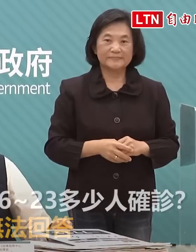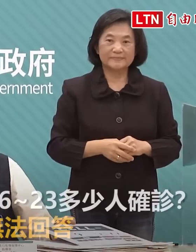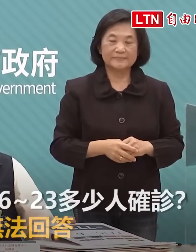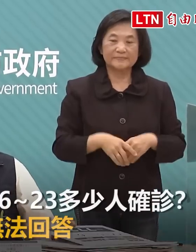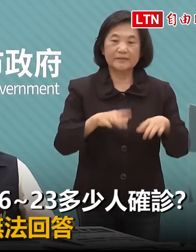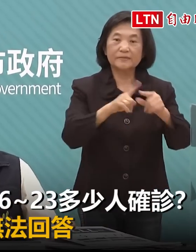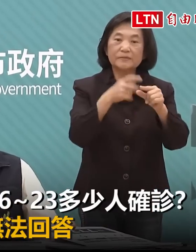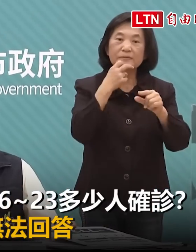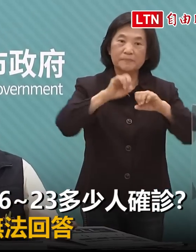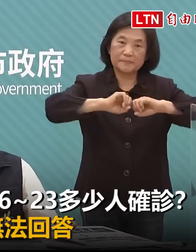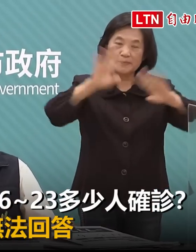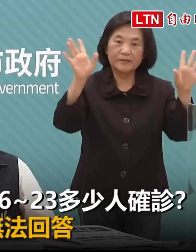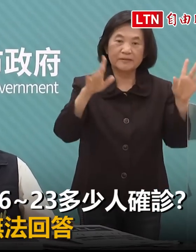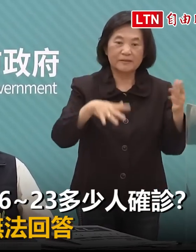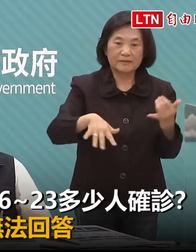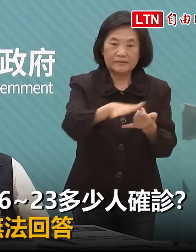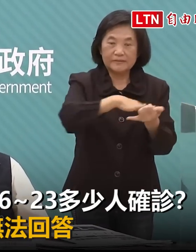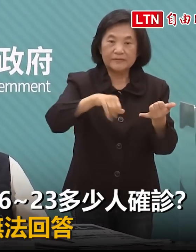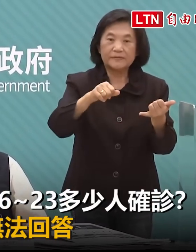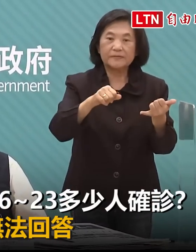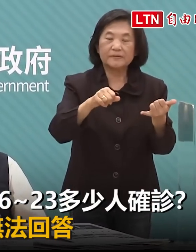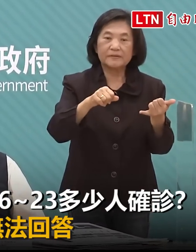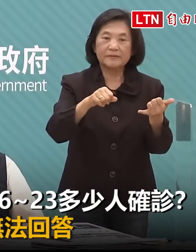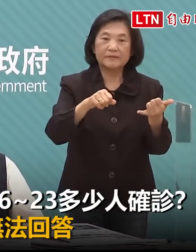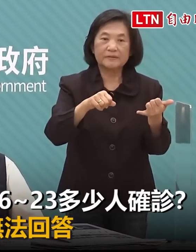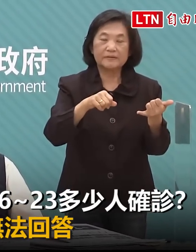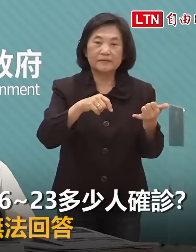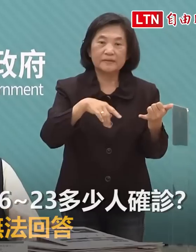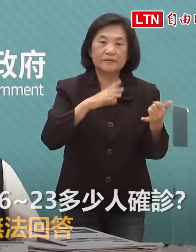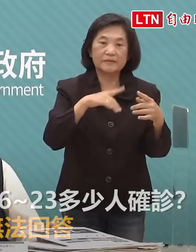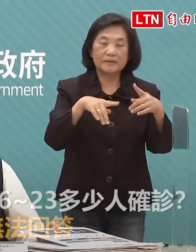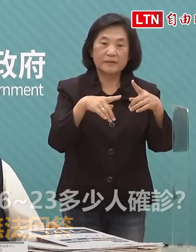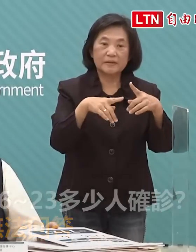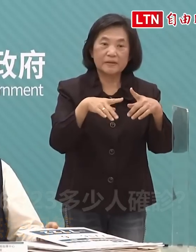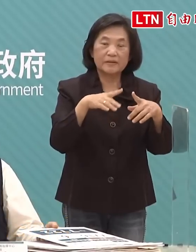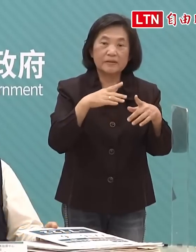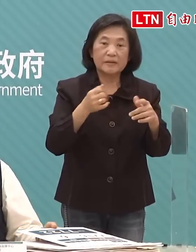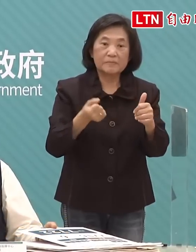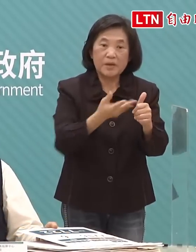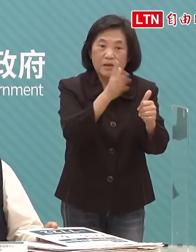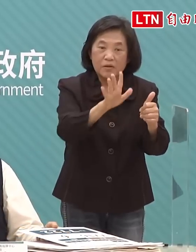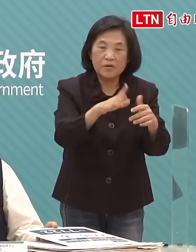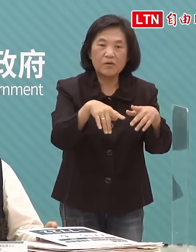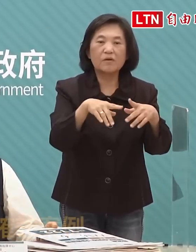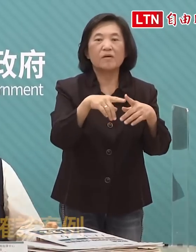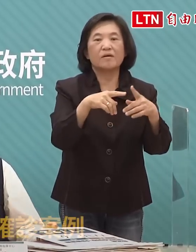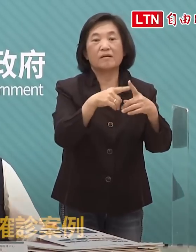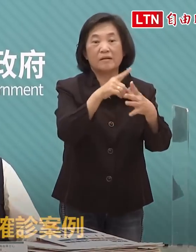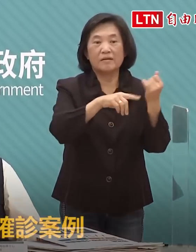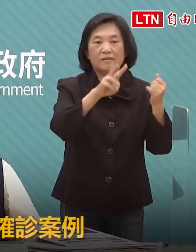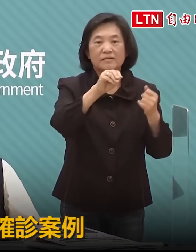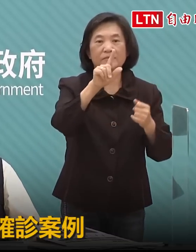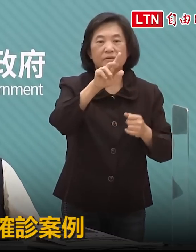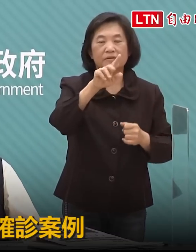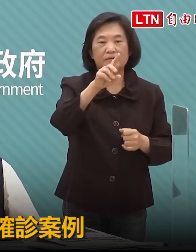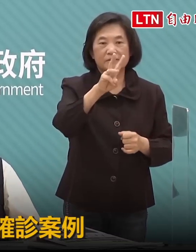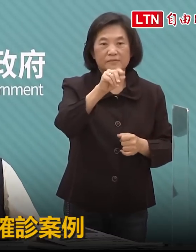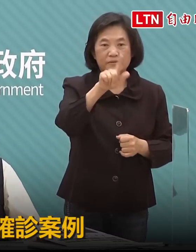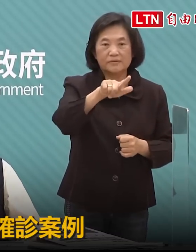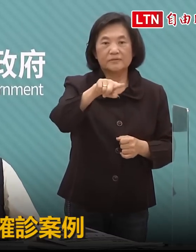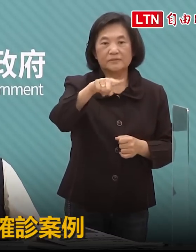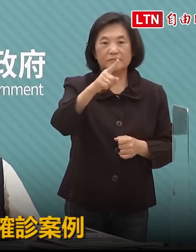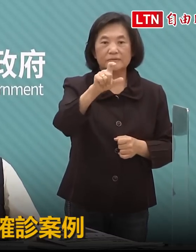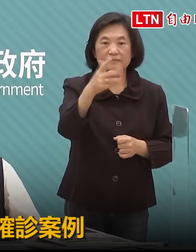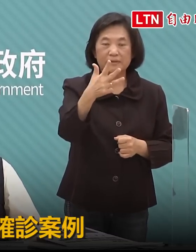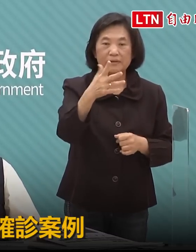今天中央公布全臺灣的本土確診案例三萬六千一百八十八那境外只有